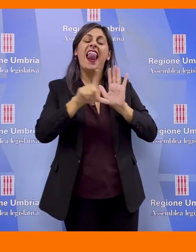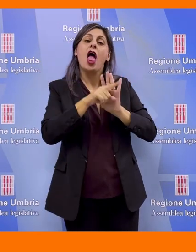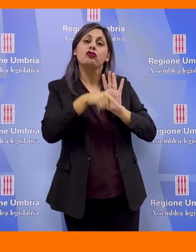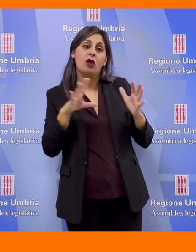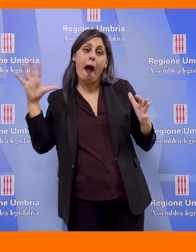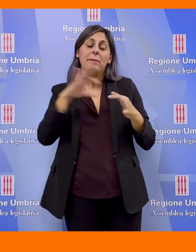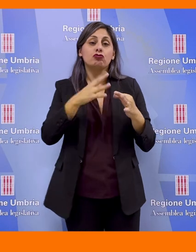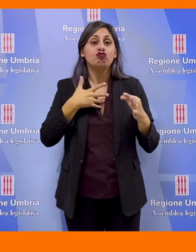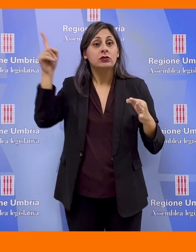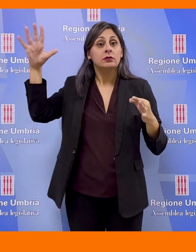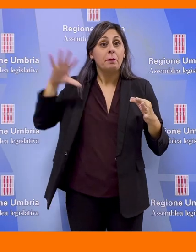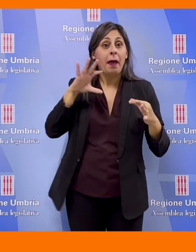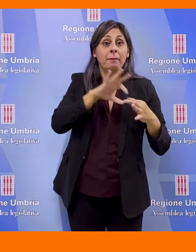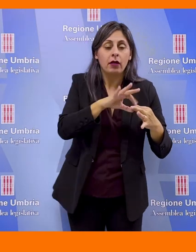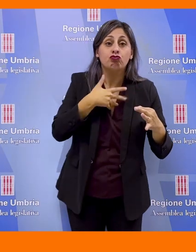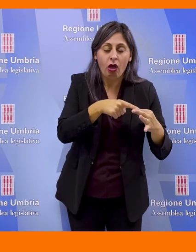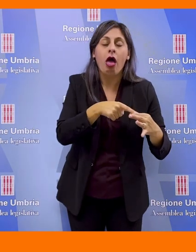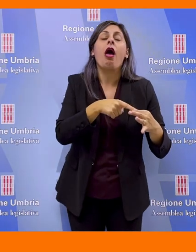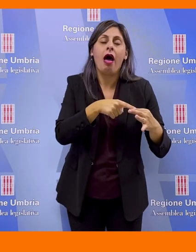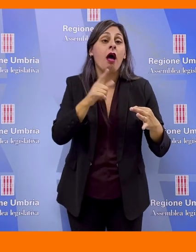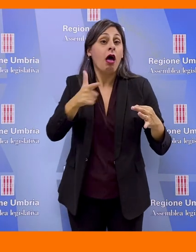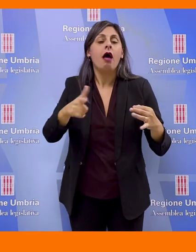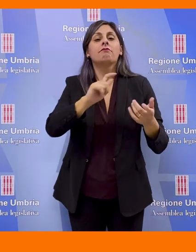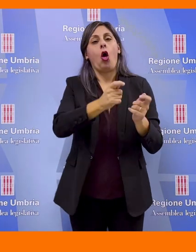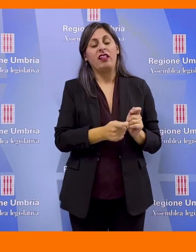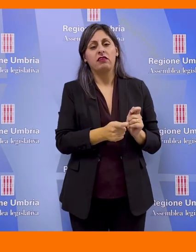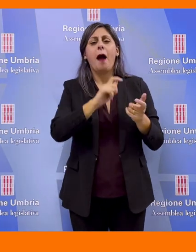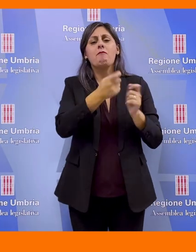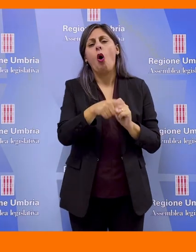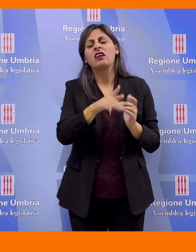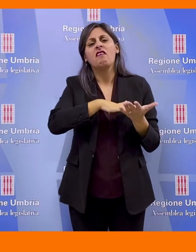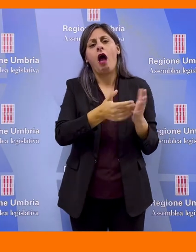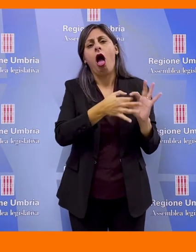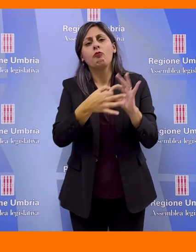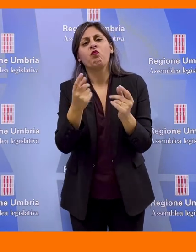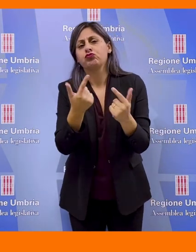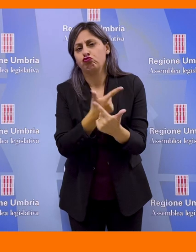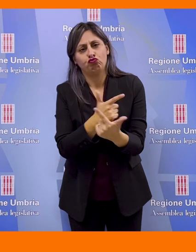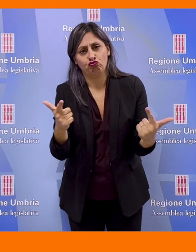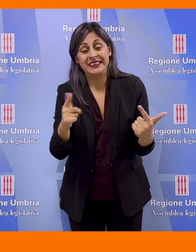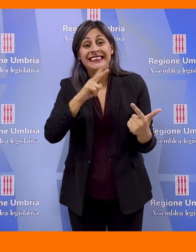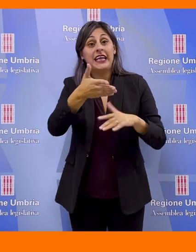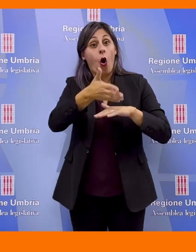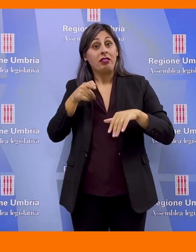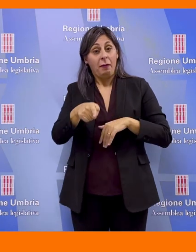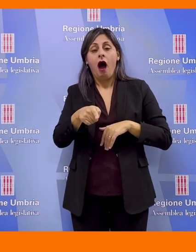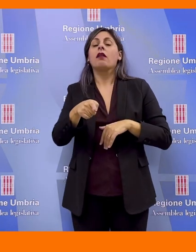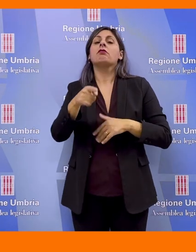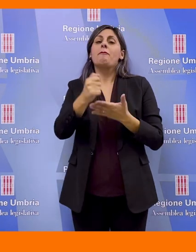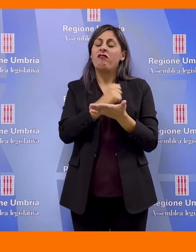delle leggi approvate. Si tratta di modifiche che non hanno effetti finanziari. Nella seconda parte il provvedimento introduce